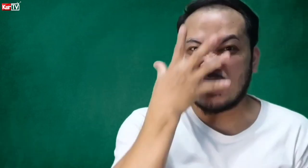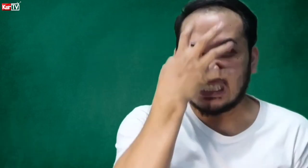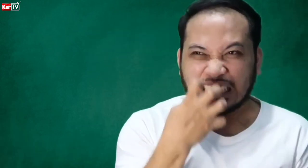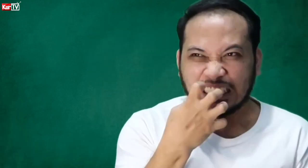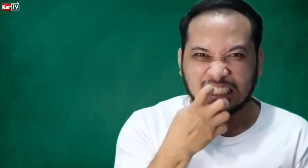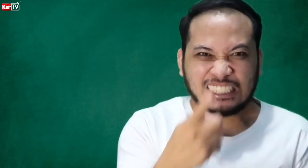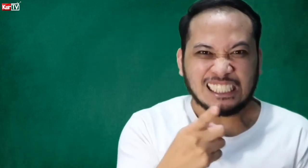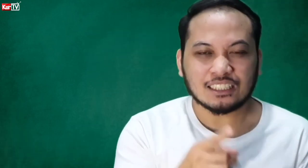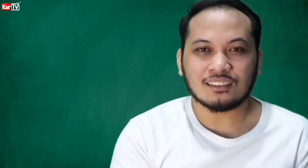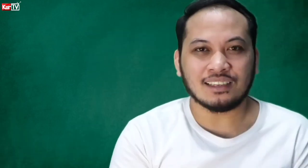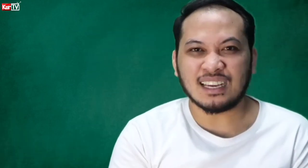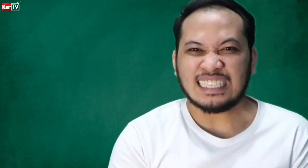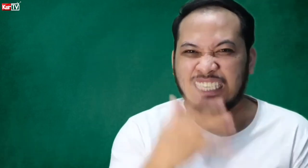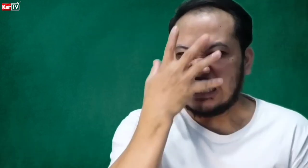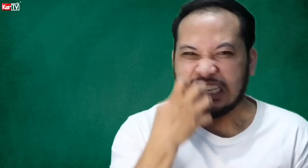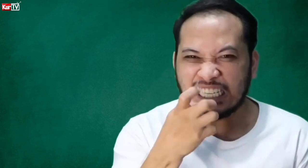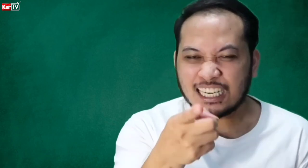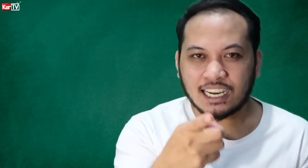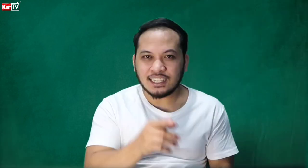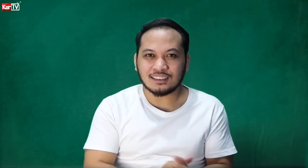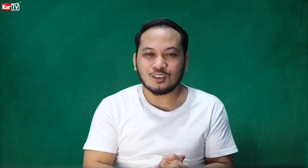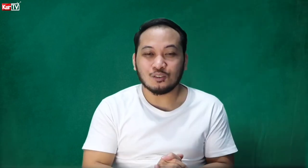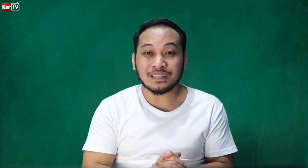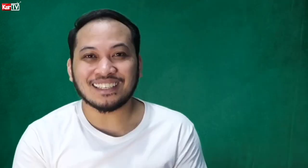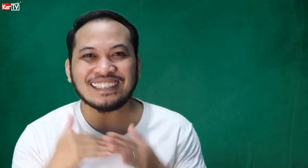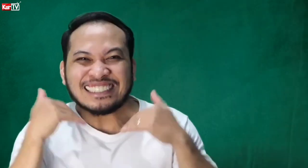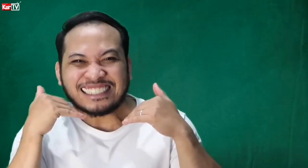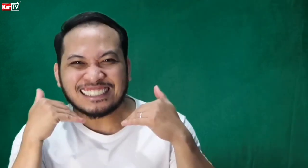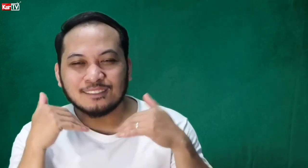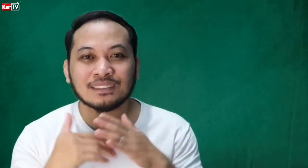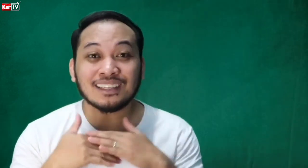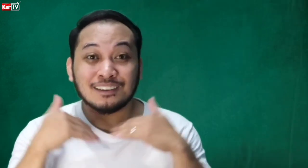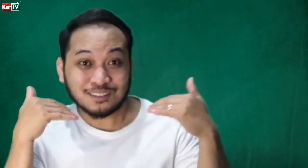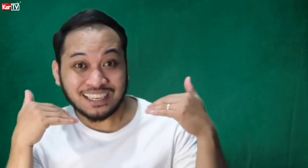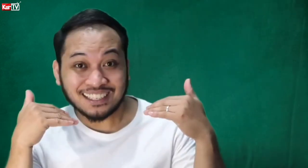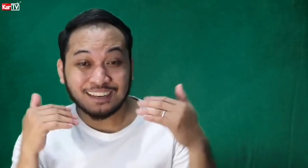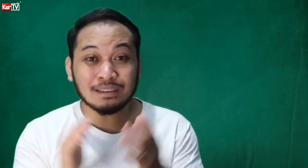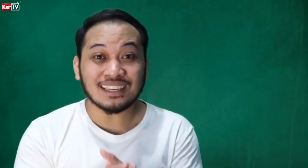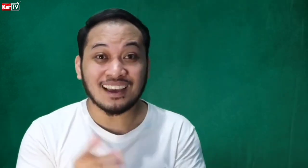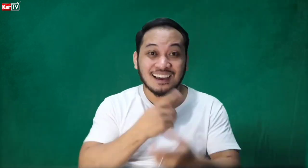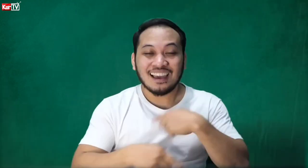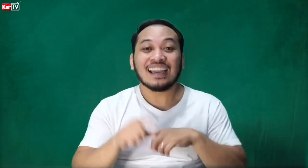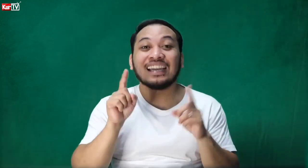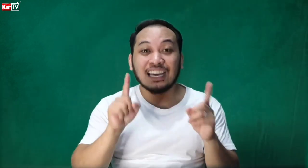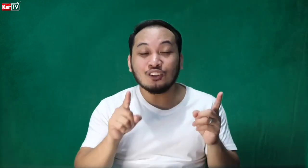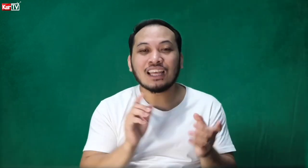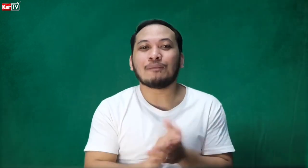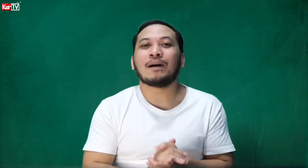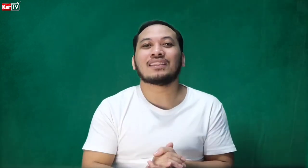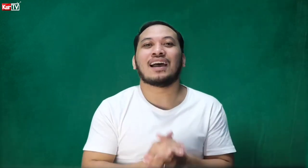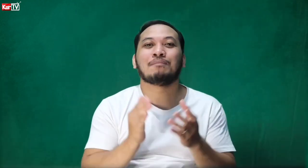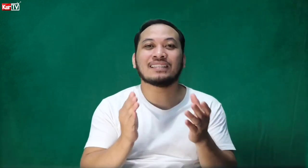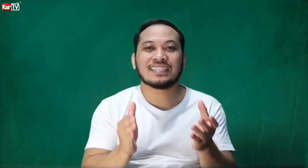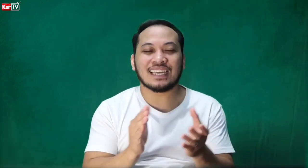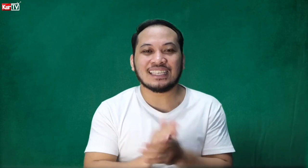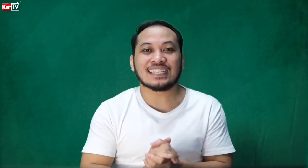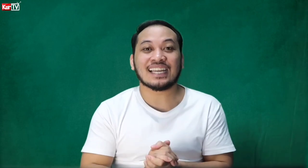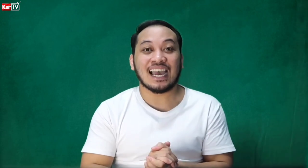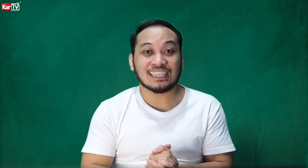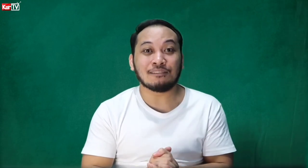galit ka, galit, ganyan. Galit ka, ayan. Kung masaya ka, masaya. Sainis ka ng masaya. Ganun dapat ang pagsisenya sa ating